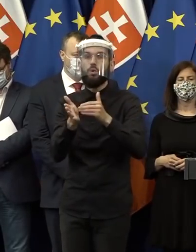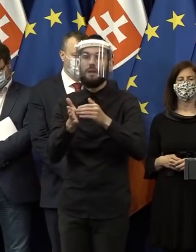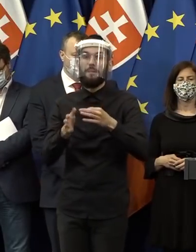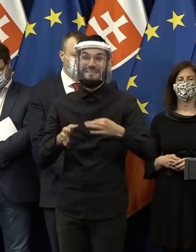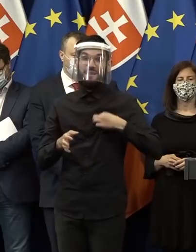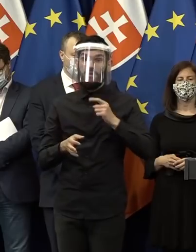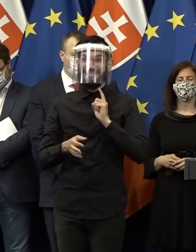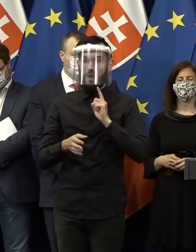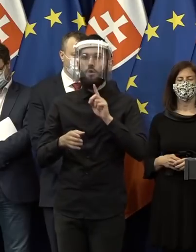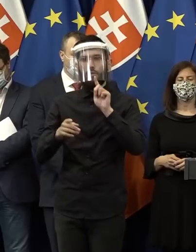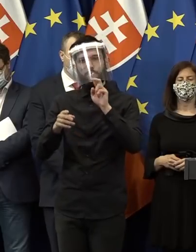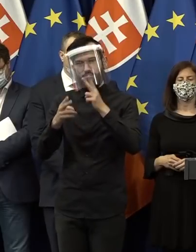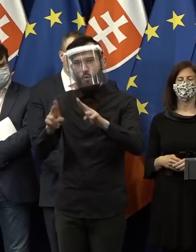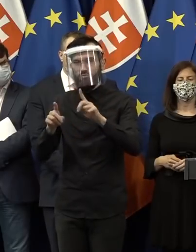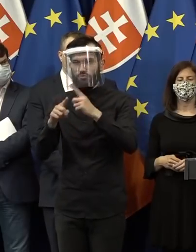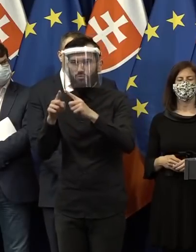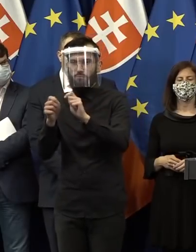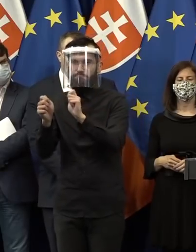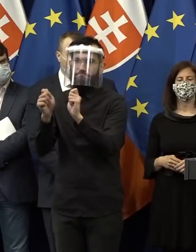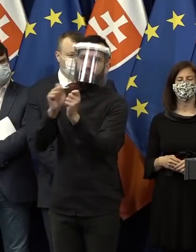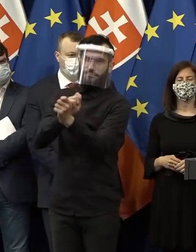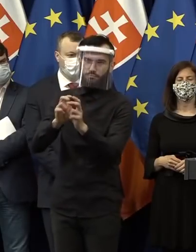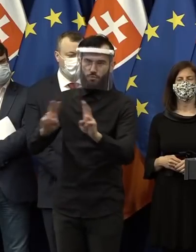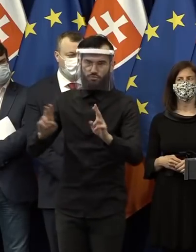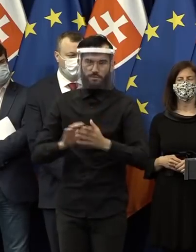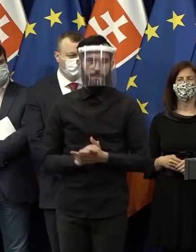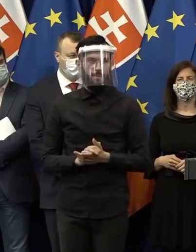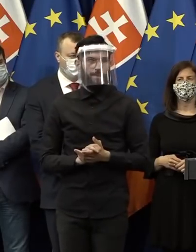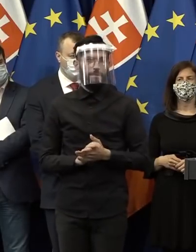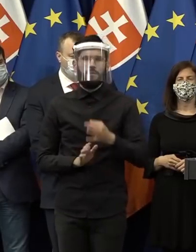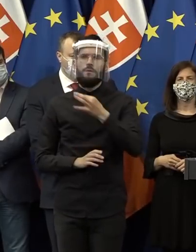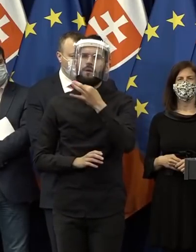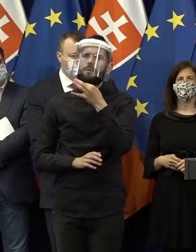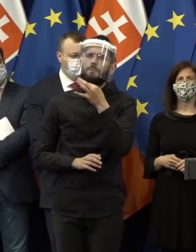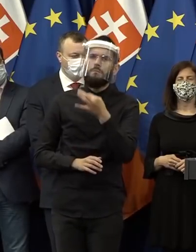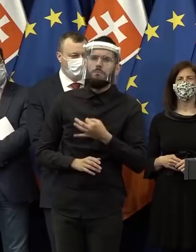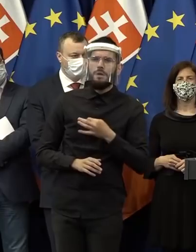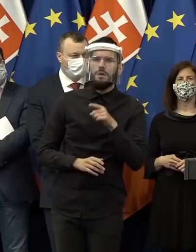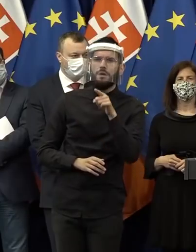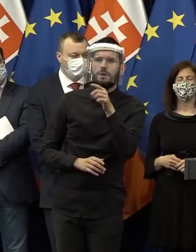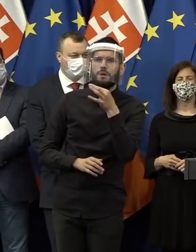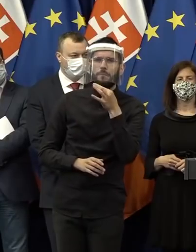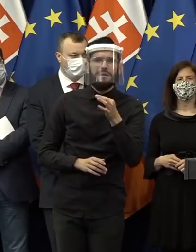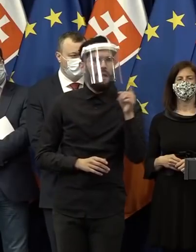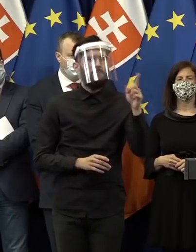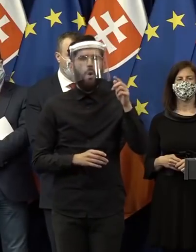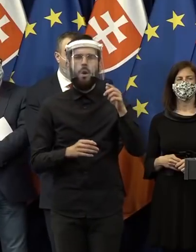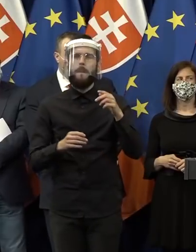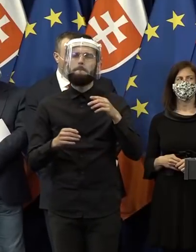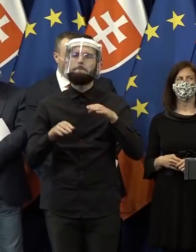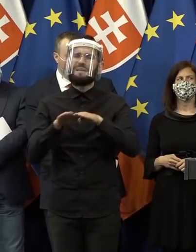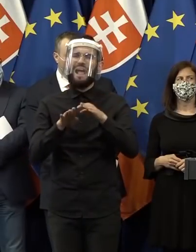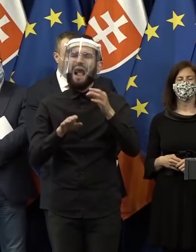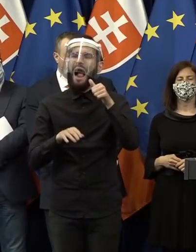pravdepodobne aj mierne stratifikácia môže zmeniť. Čiže v takej podobe, ako ju predložila ministerka Kaláuska, to nebude?